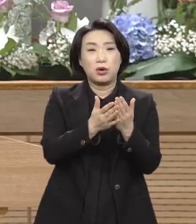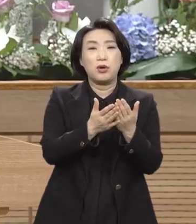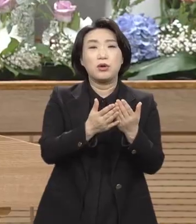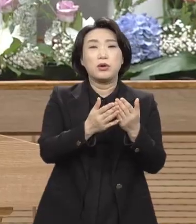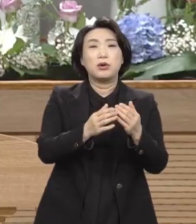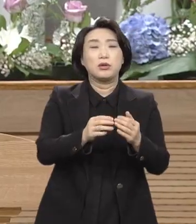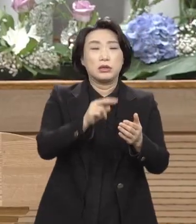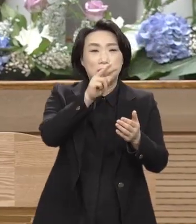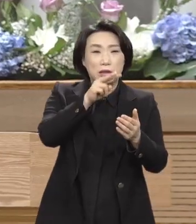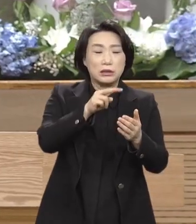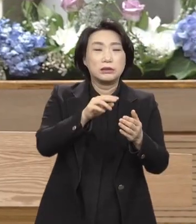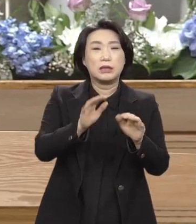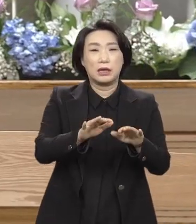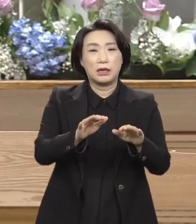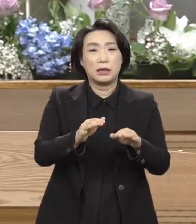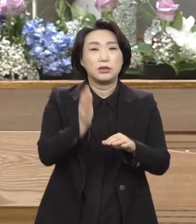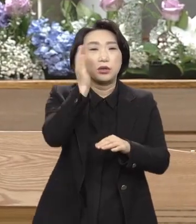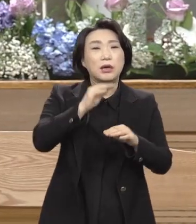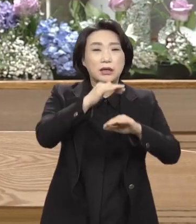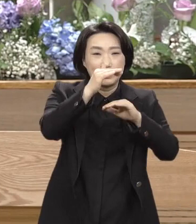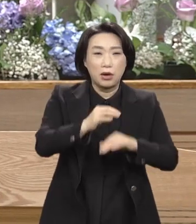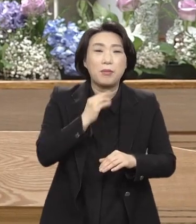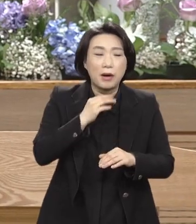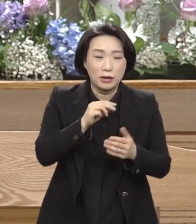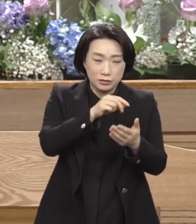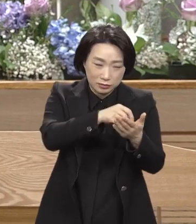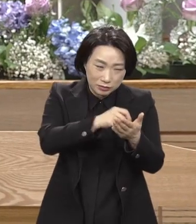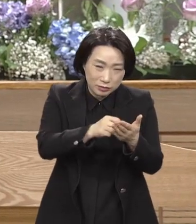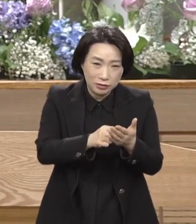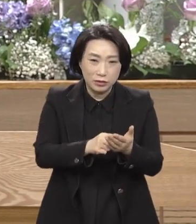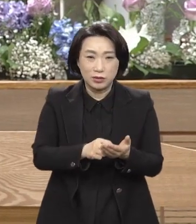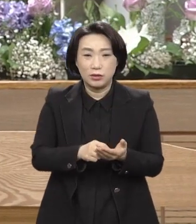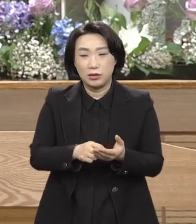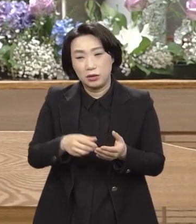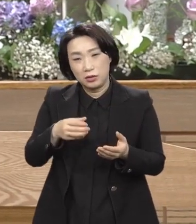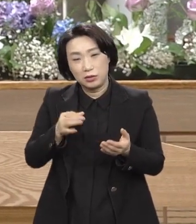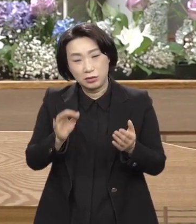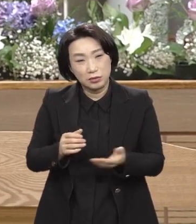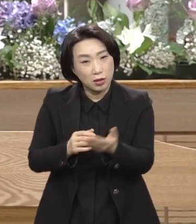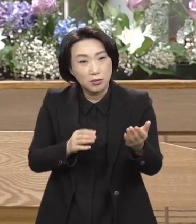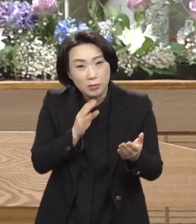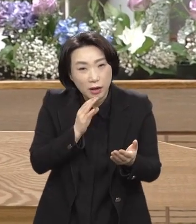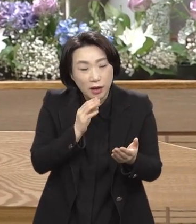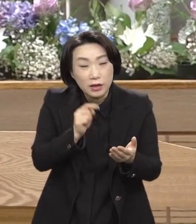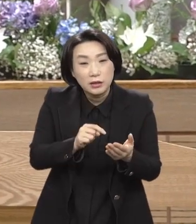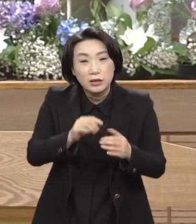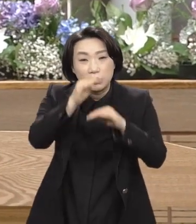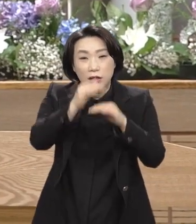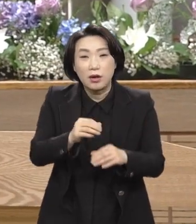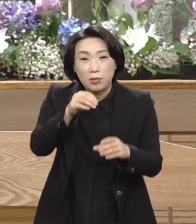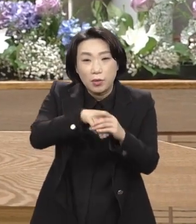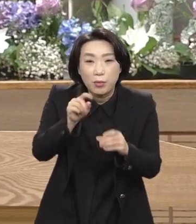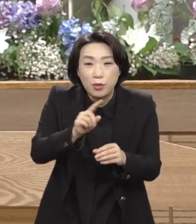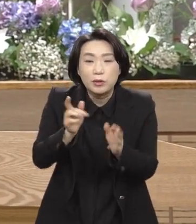본문 속에 뭐이 들었느냐 예수님의 사심이 들었고 그리고